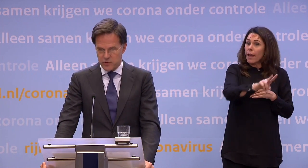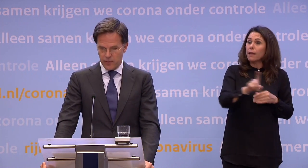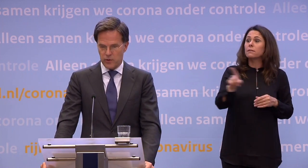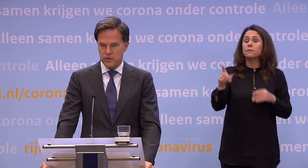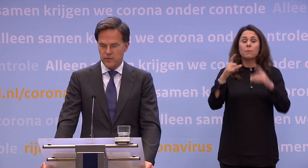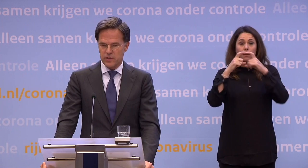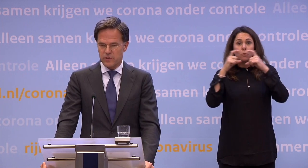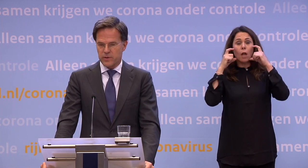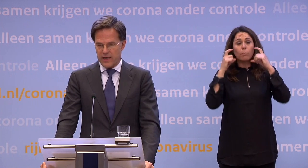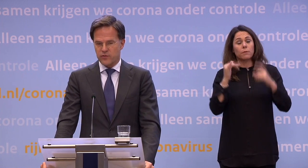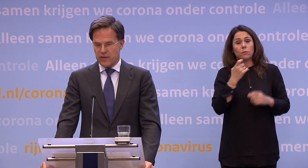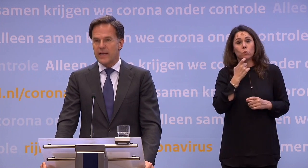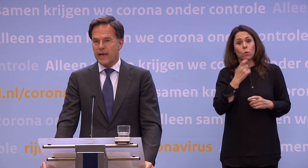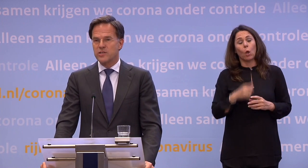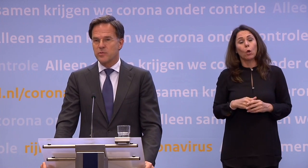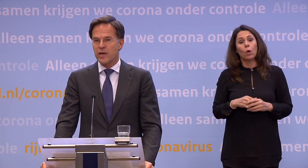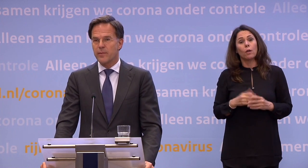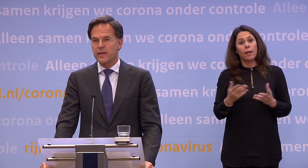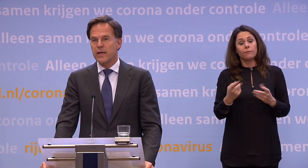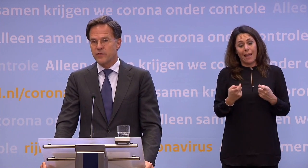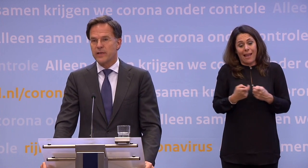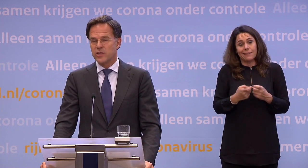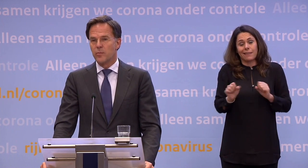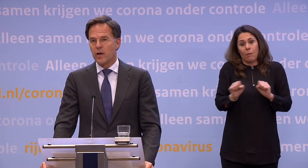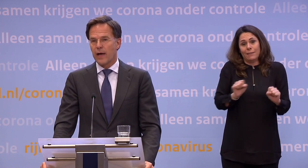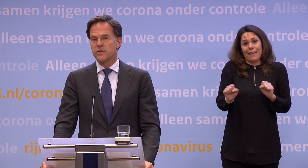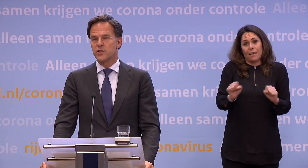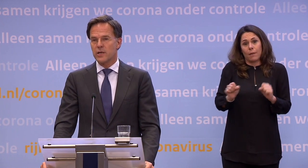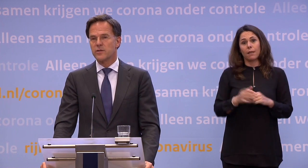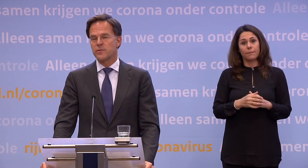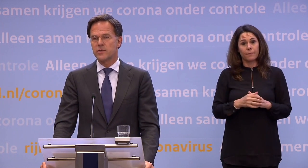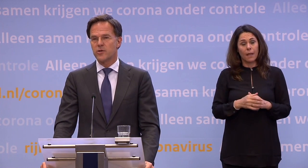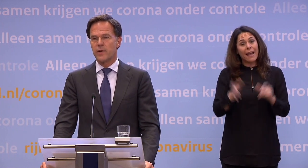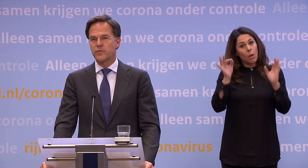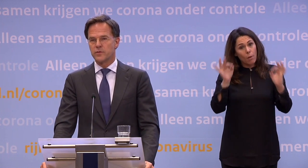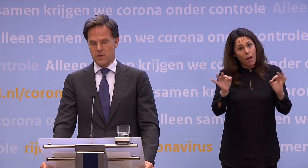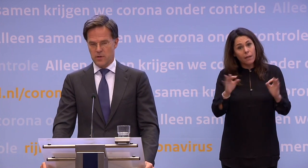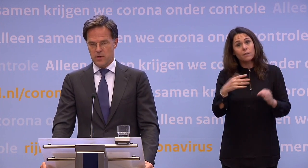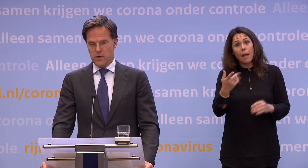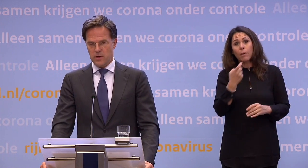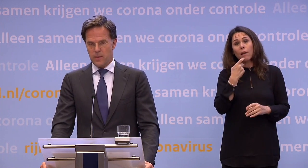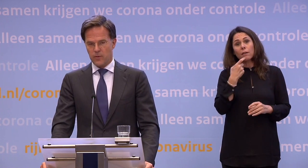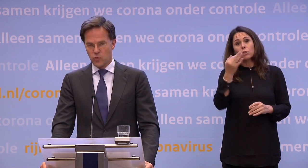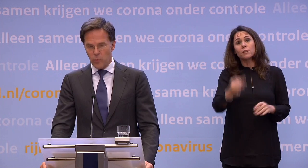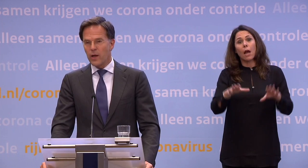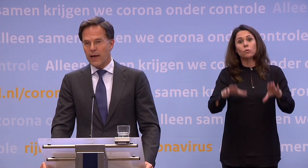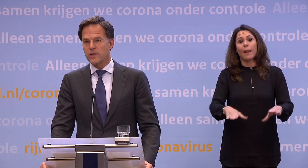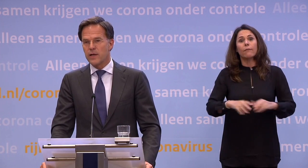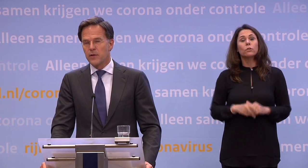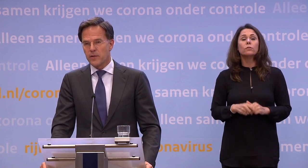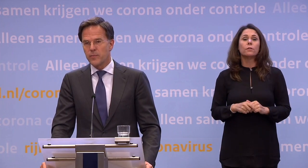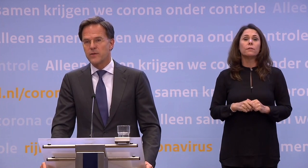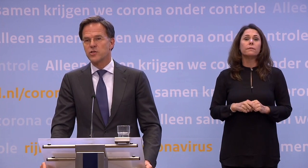die mondkapjes, natuurlijk. Dan heeft dat enige extra bescherming. En verder is het heel belangrijk dat als je klachten hebt, je thuisblijft. Want nog